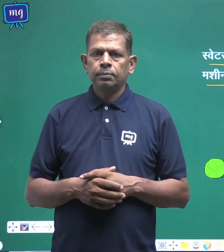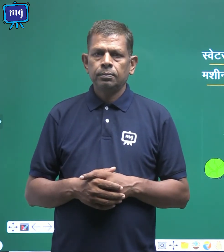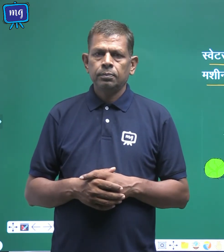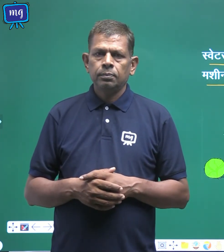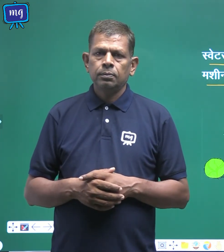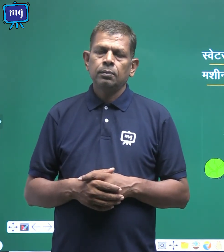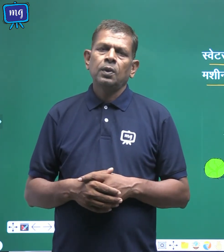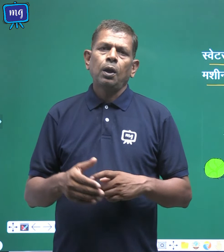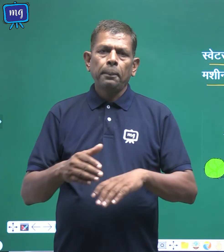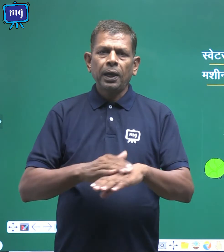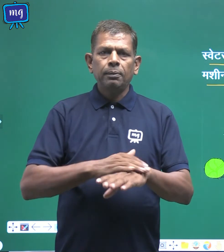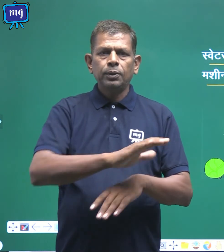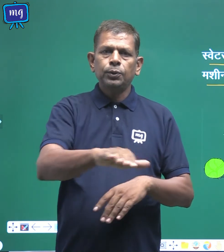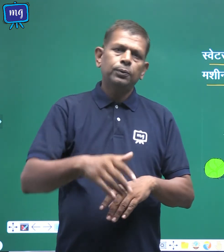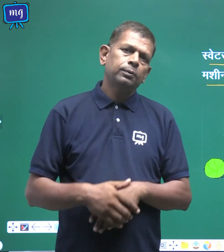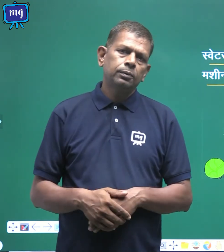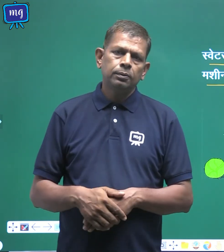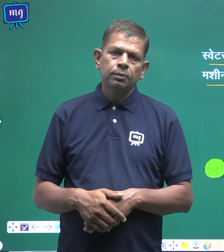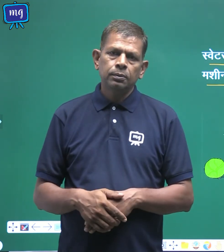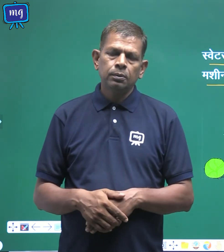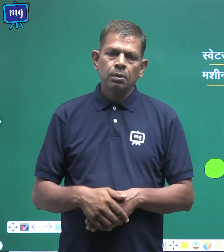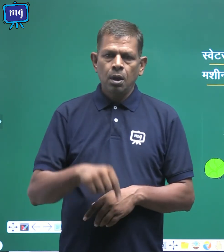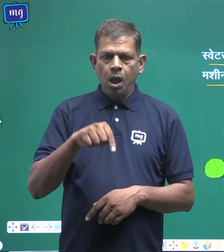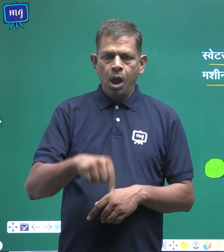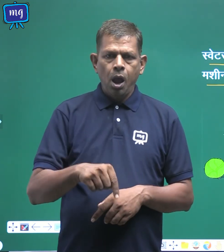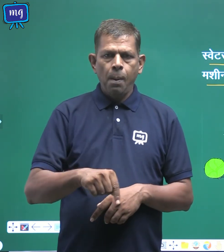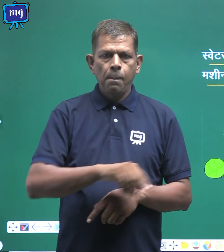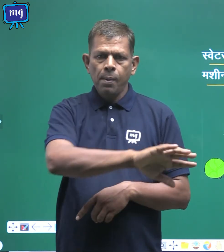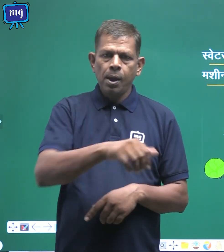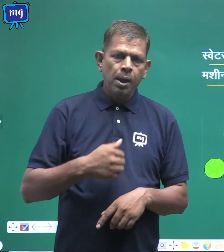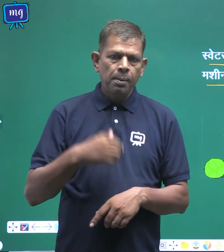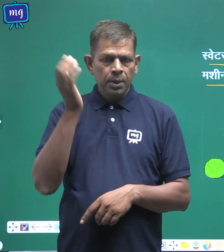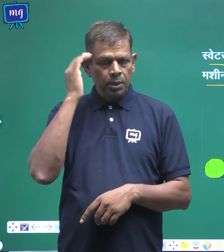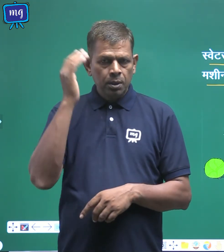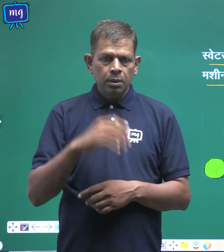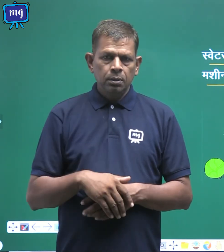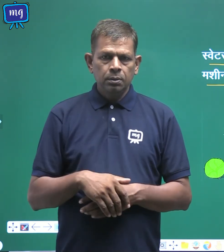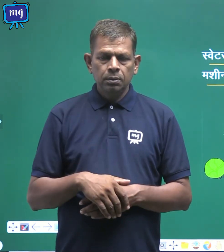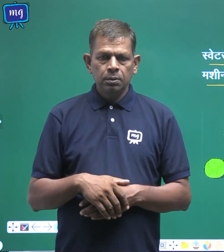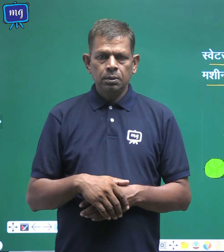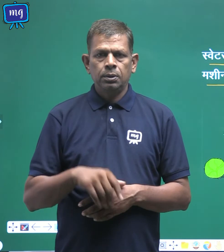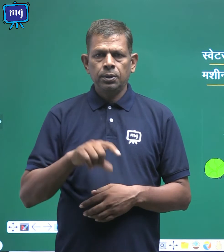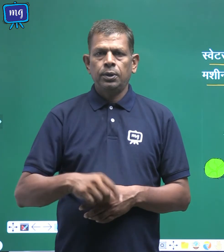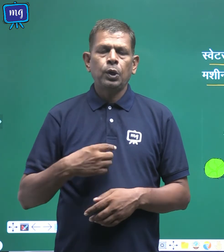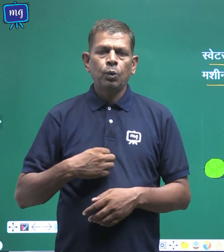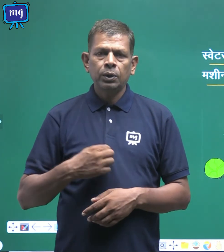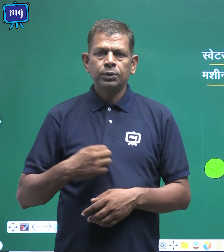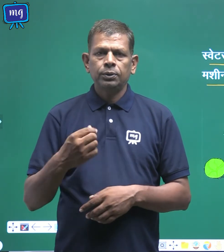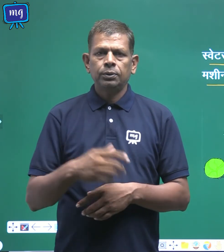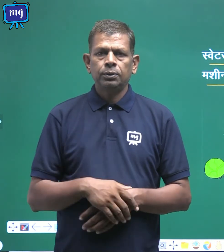तो प्यारे वच्चों अभी हमने जाना कि वस्त्र